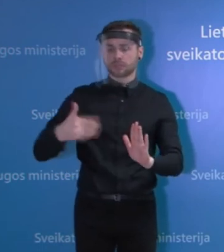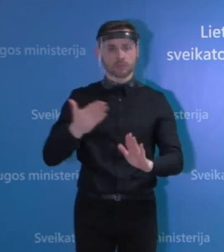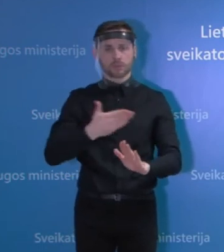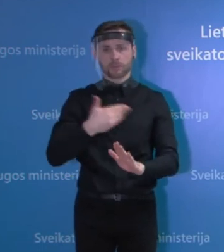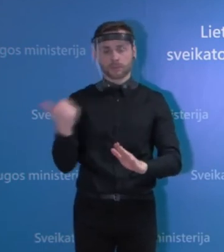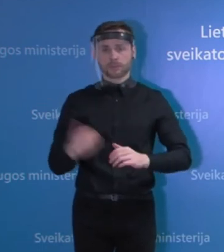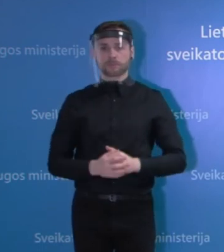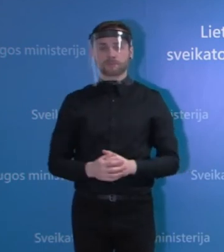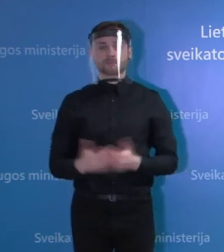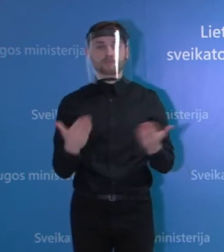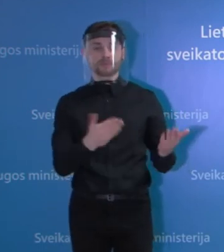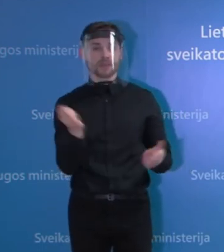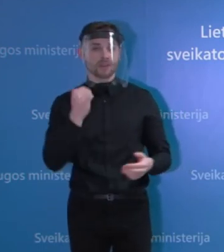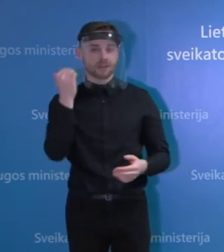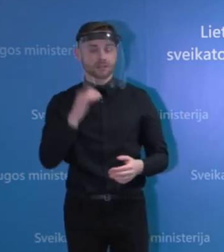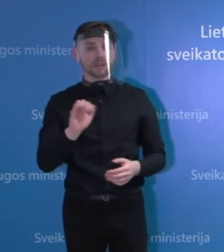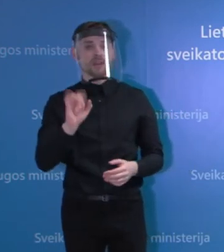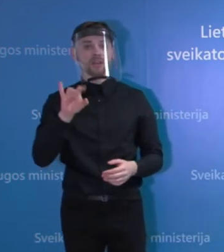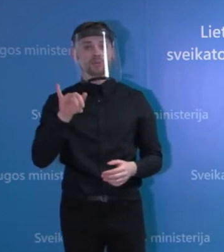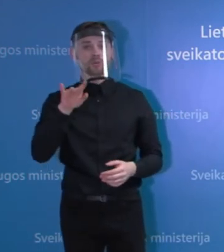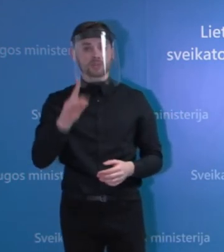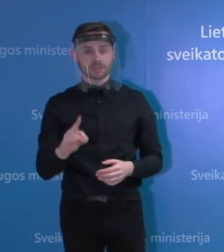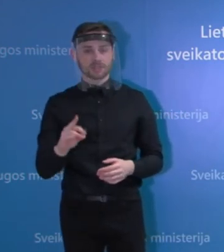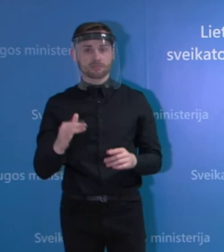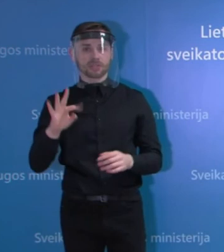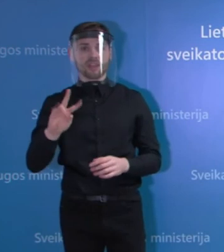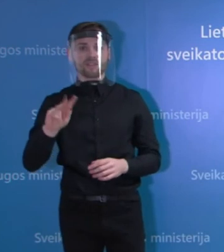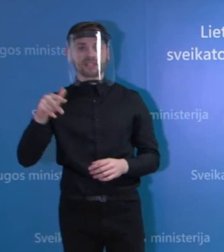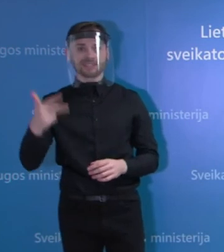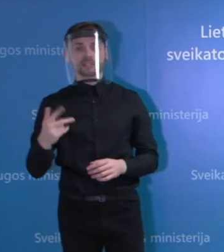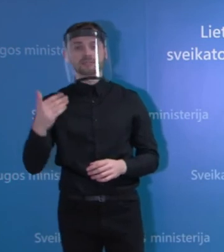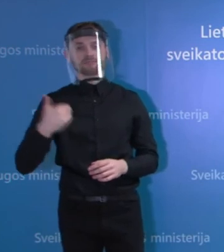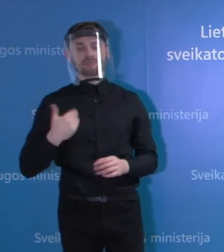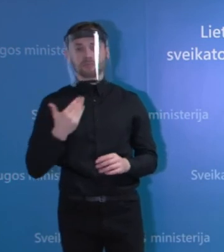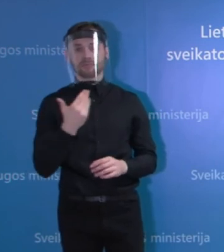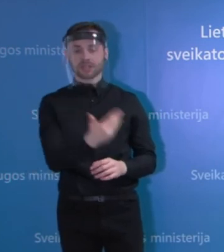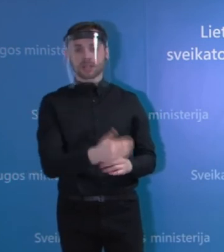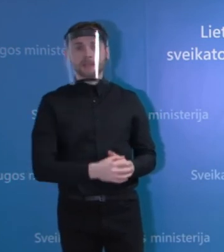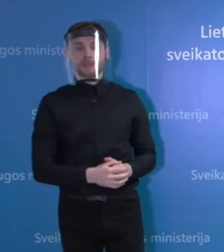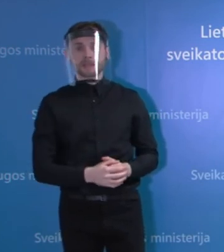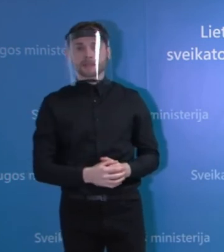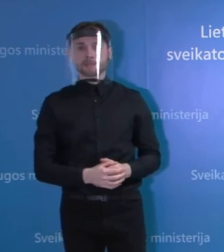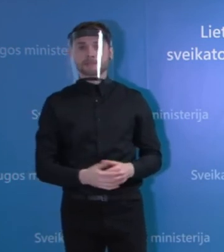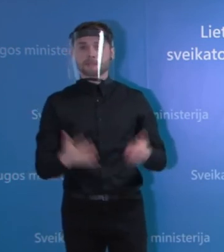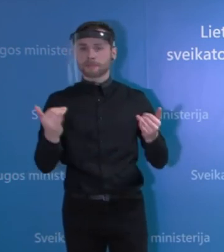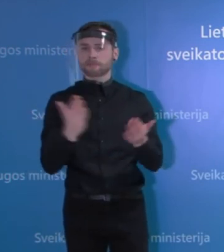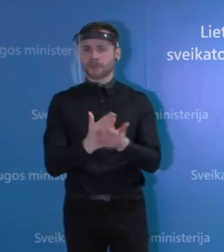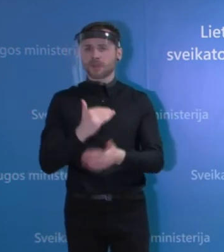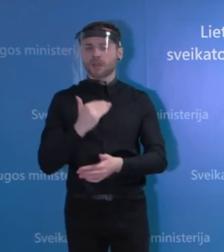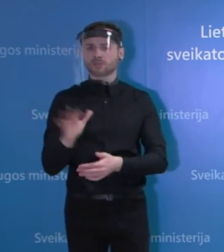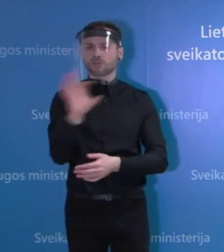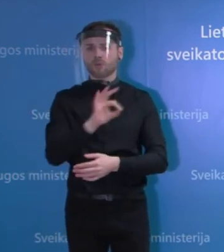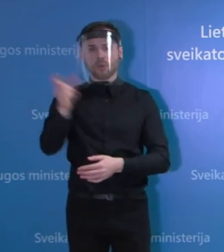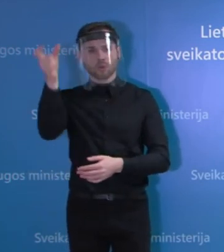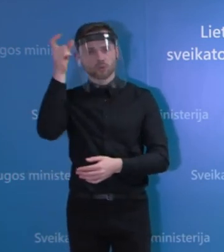Ačiū, Aigustė Tavaraitė, portalas TV3LT klausė. Ar yra žinoma, kokia yra situacija dėl